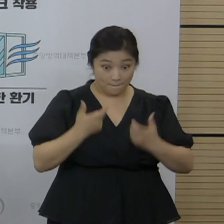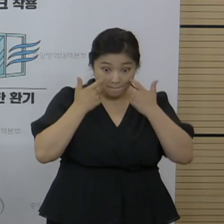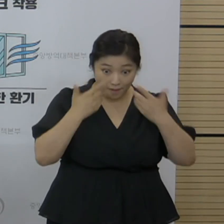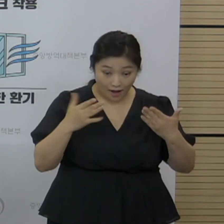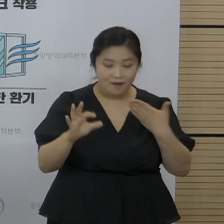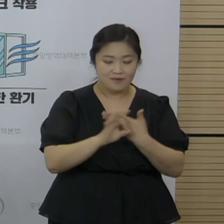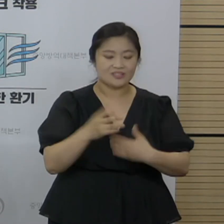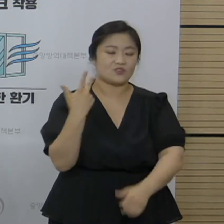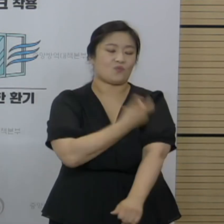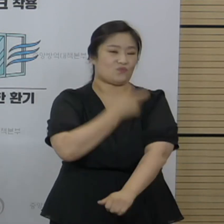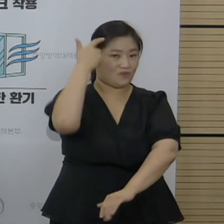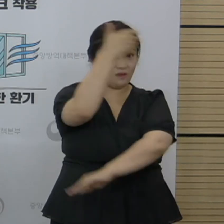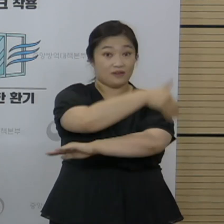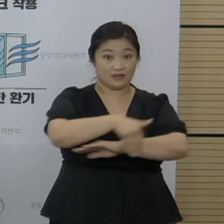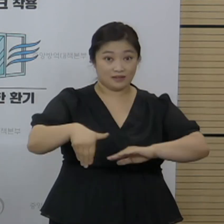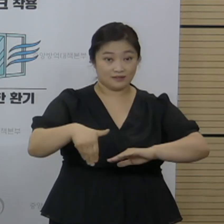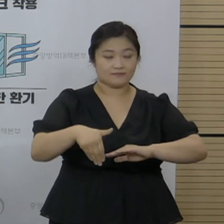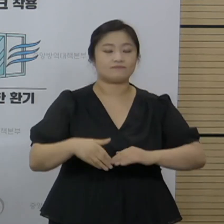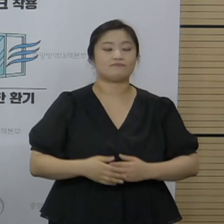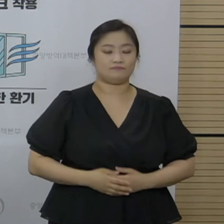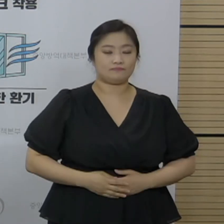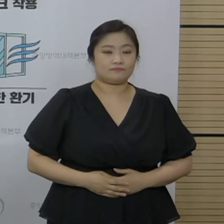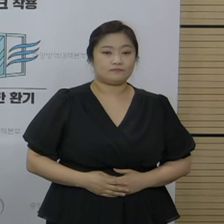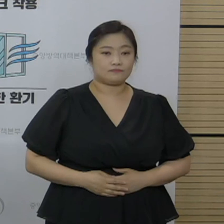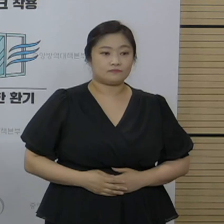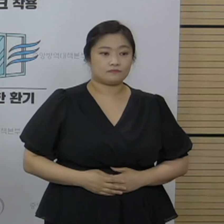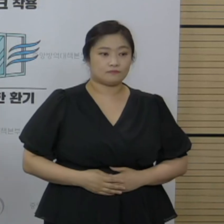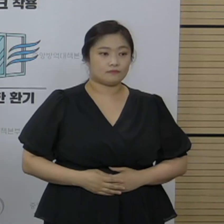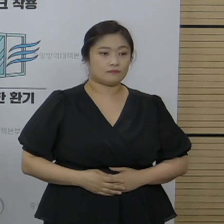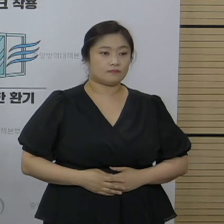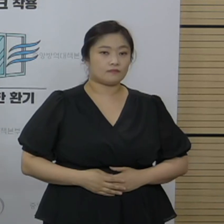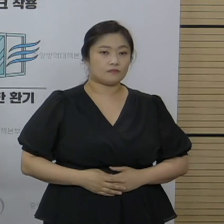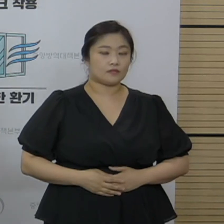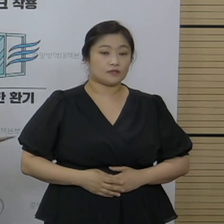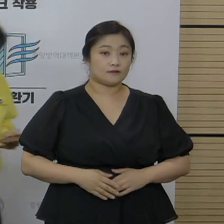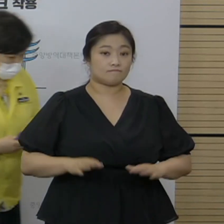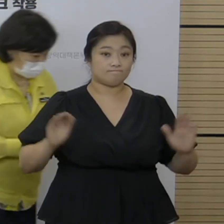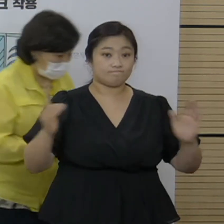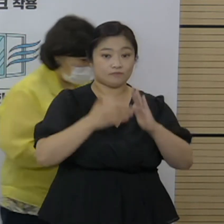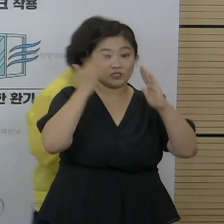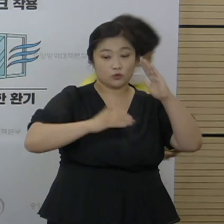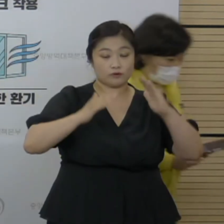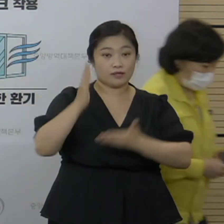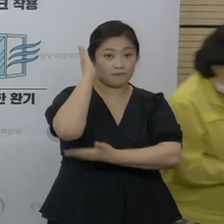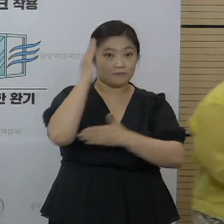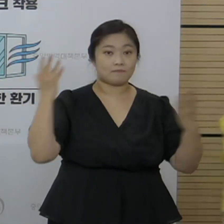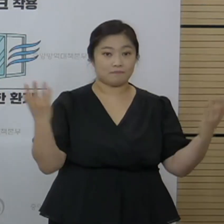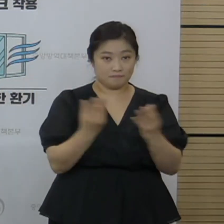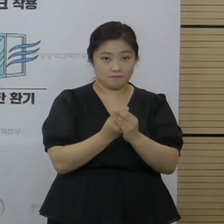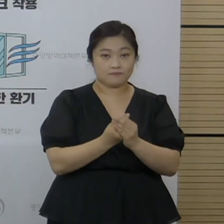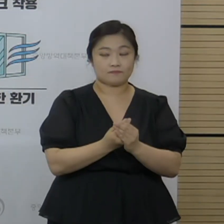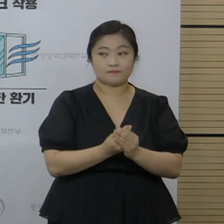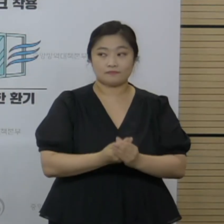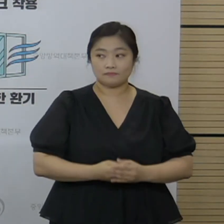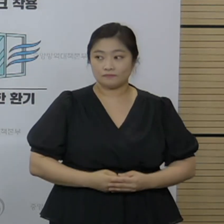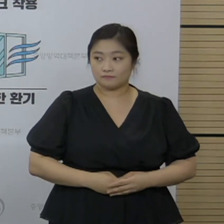접종을 실시할 계획입니다. 이상입니다. 네, 이상으로 정례 브리핑 마무리하도록 하겠습니다.